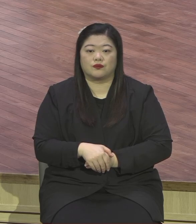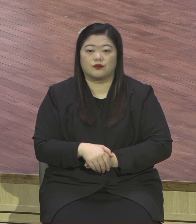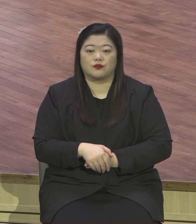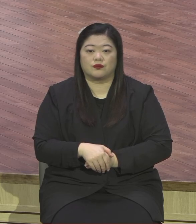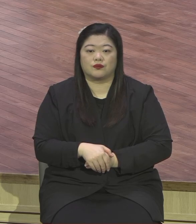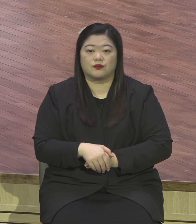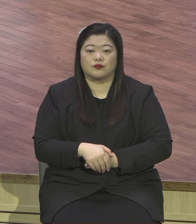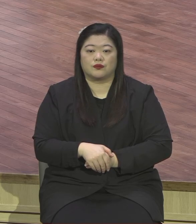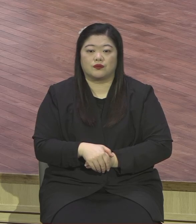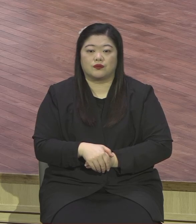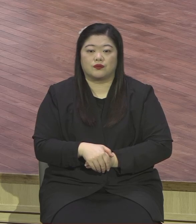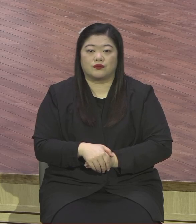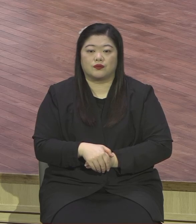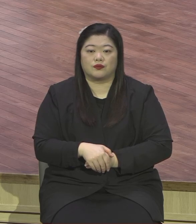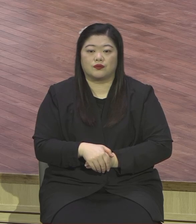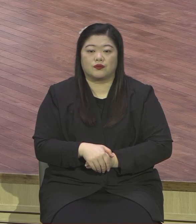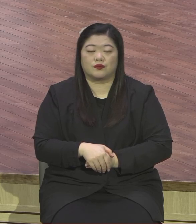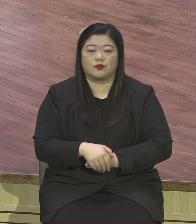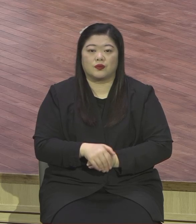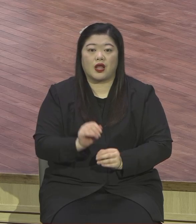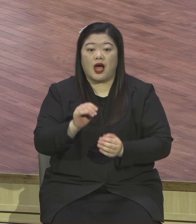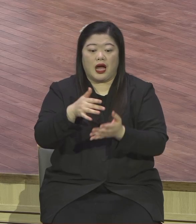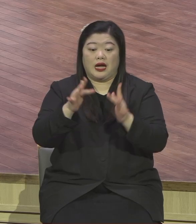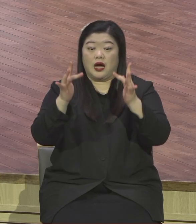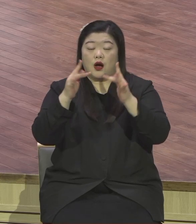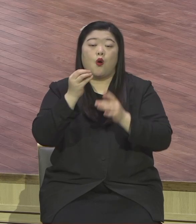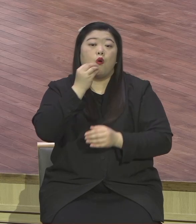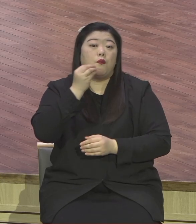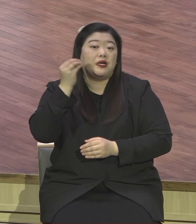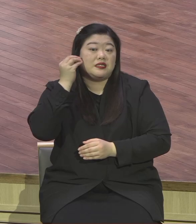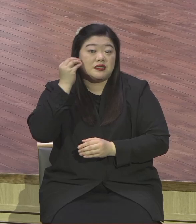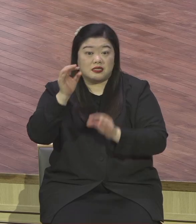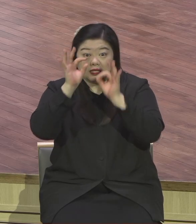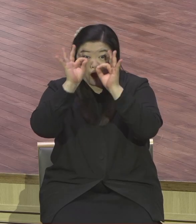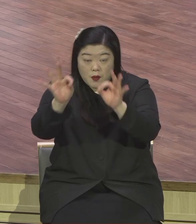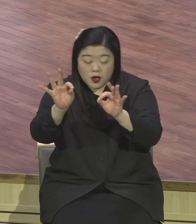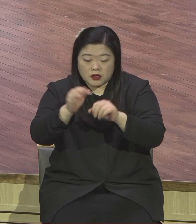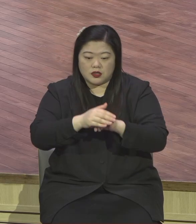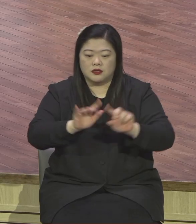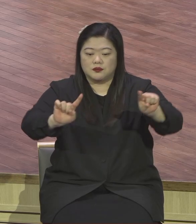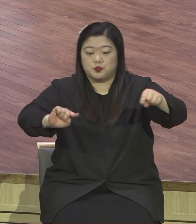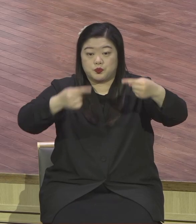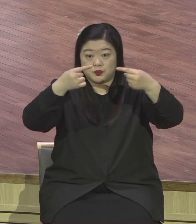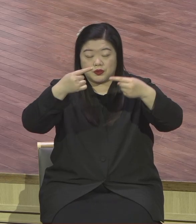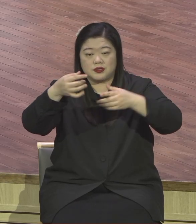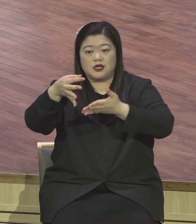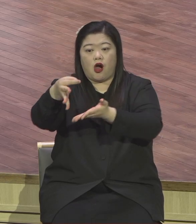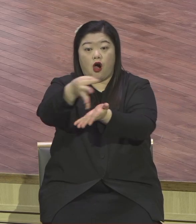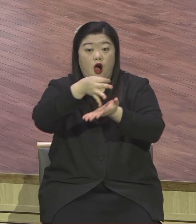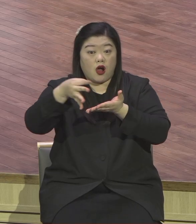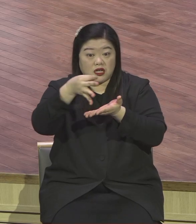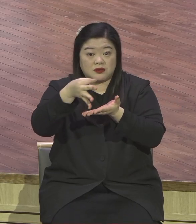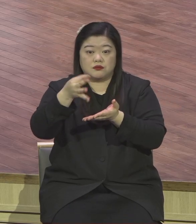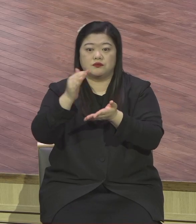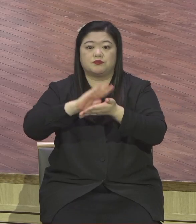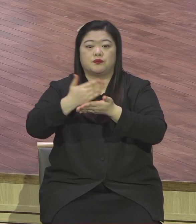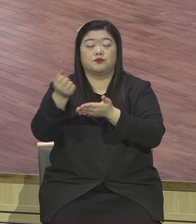송구영신옹금이라 나와있습니다. 그렇게 헝금을 이 시간 드리는데 기도 제목을